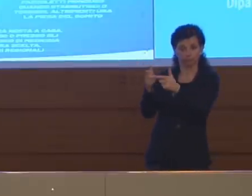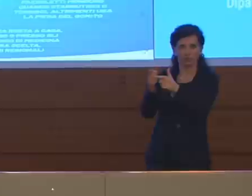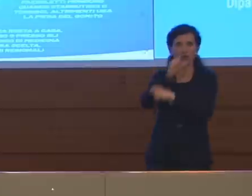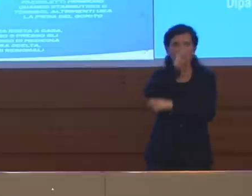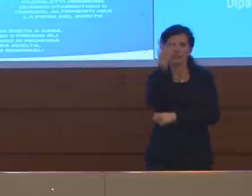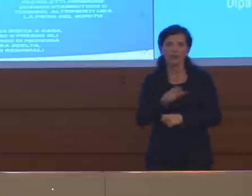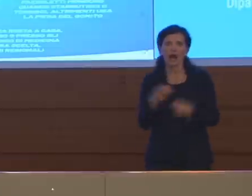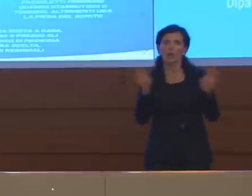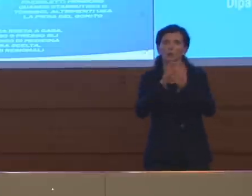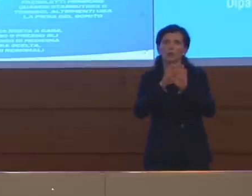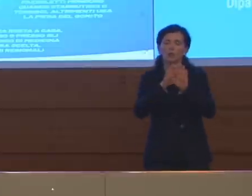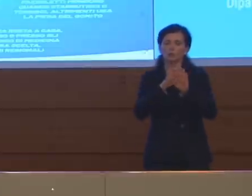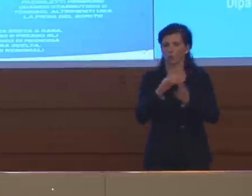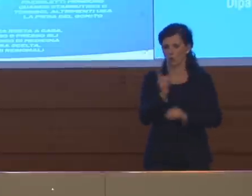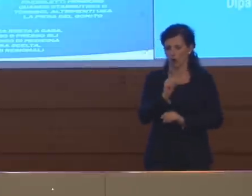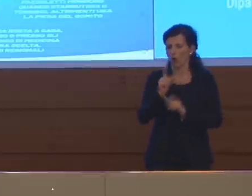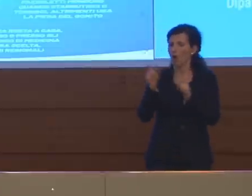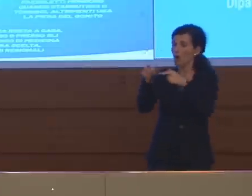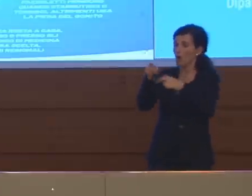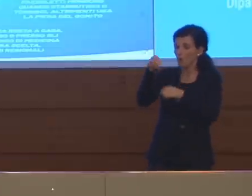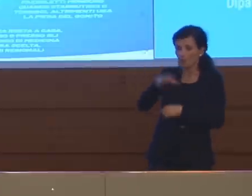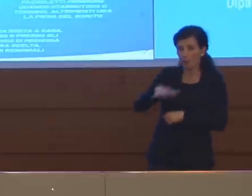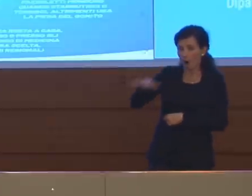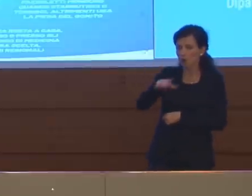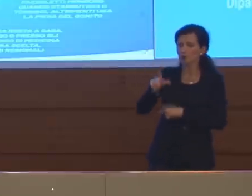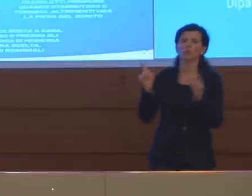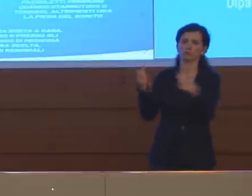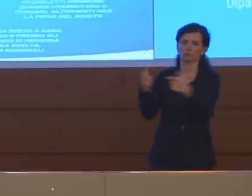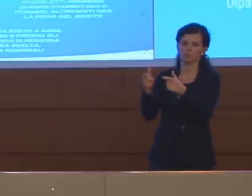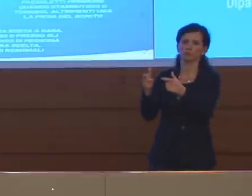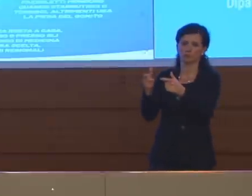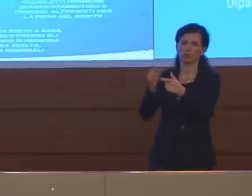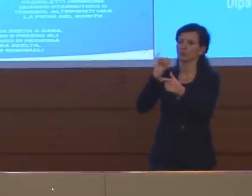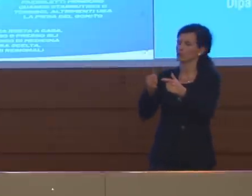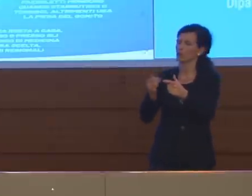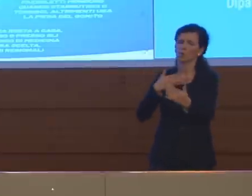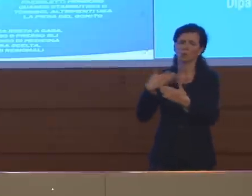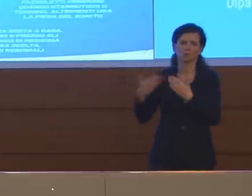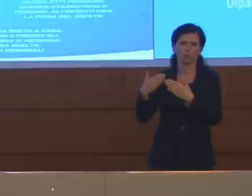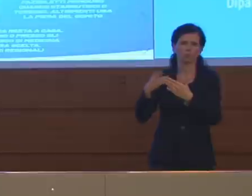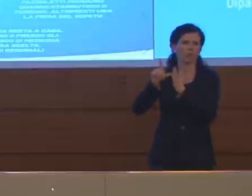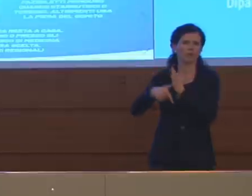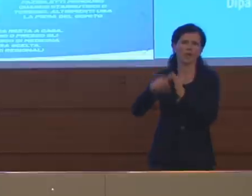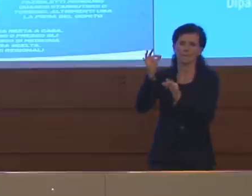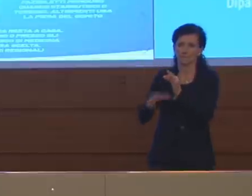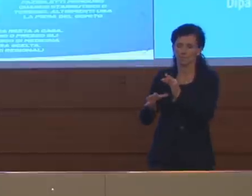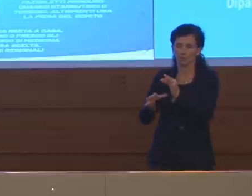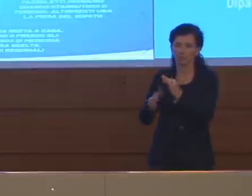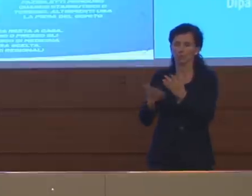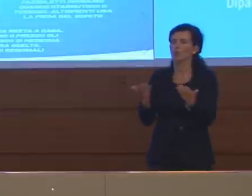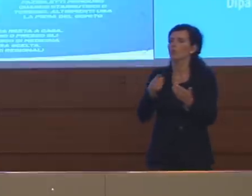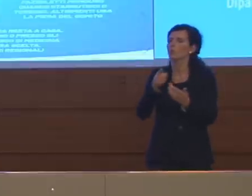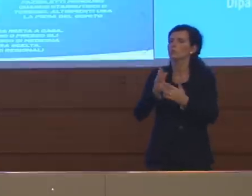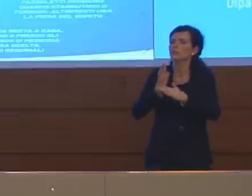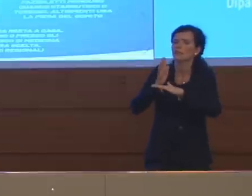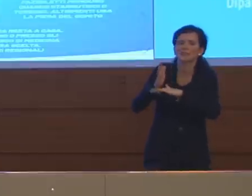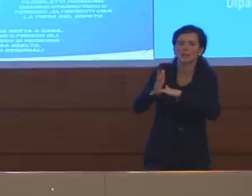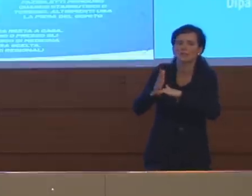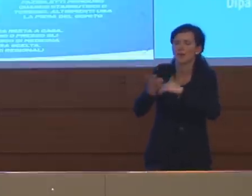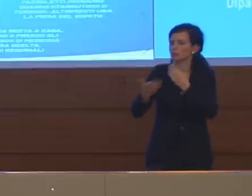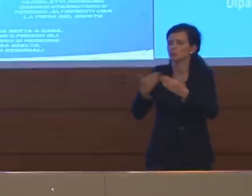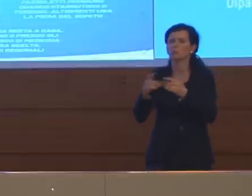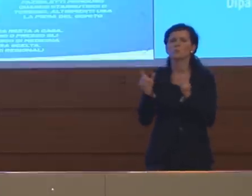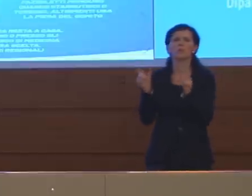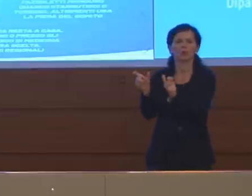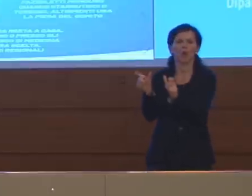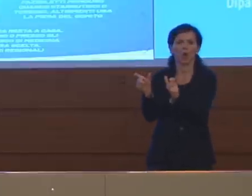regione, vuol dire ho una condizione per cui devo chiuderlo subito. Quello è un intervento puntuale, se vuole chiamarlo chirurgico per certi aspetti, lo